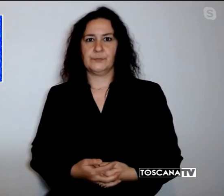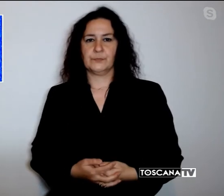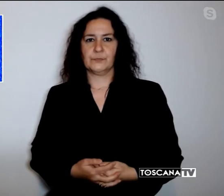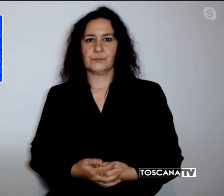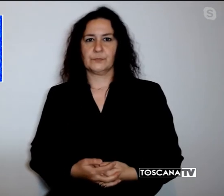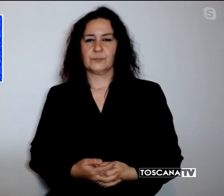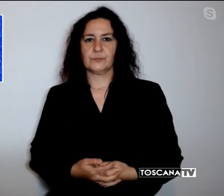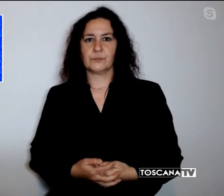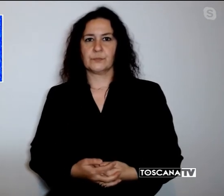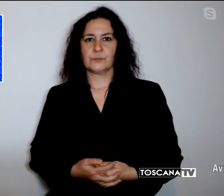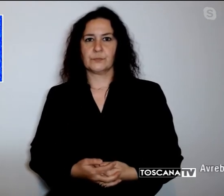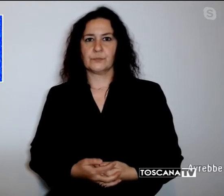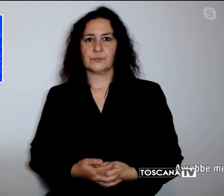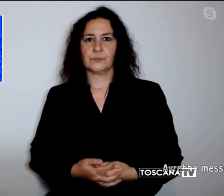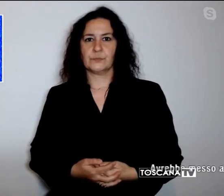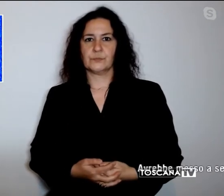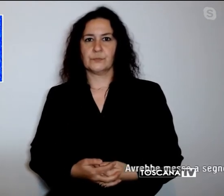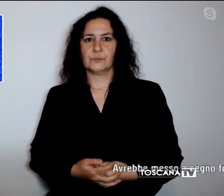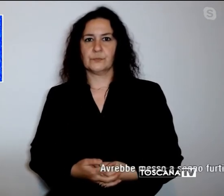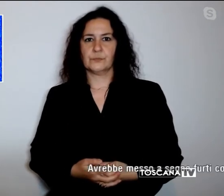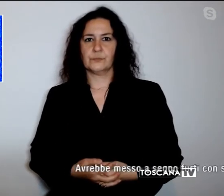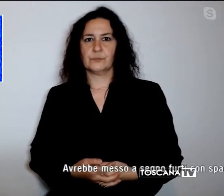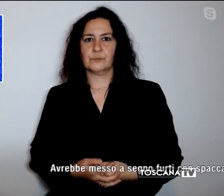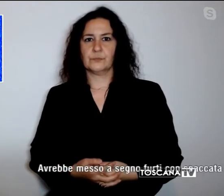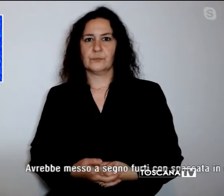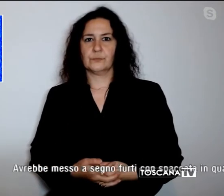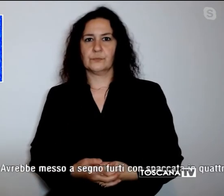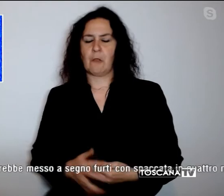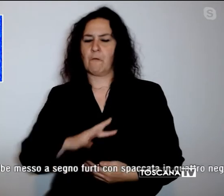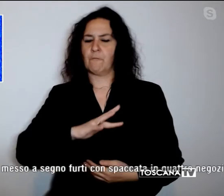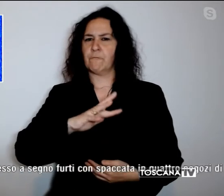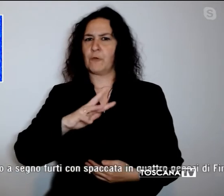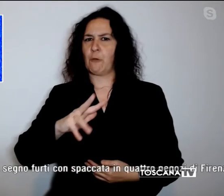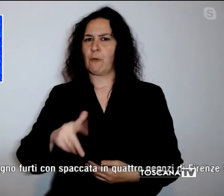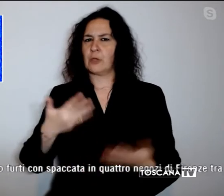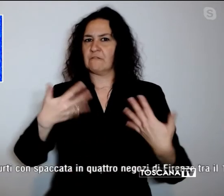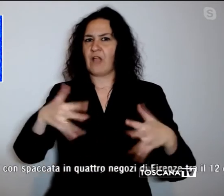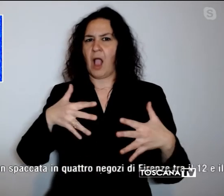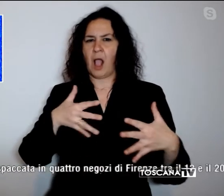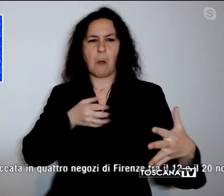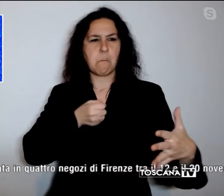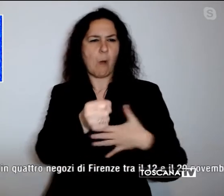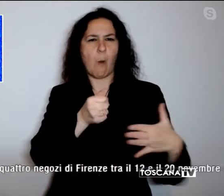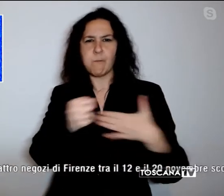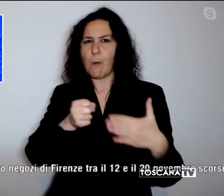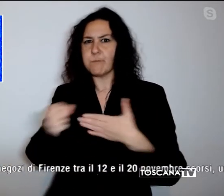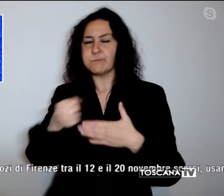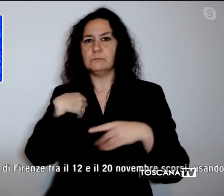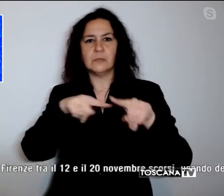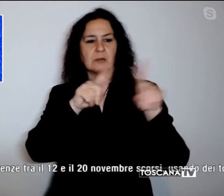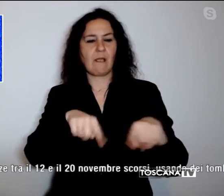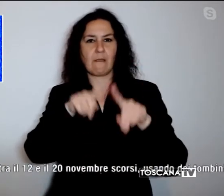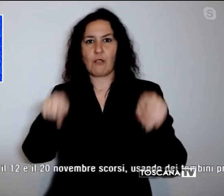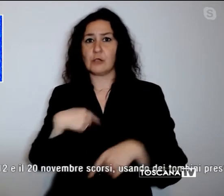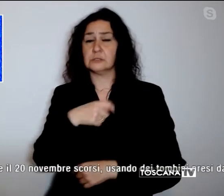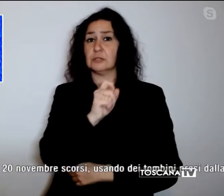avrebbe messo a segno furti con spaccata in negozi di Firenze tra il 12 e il